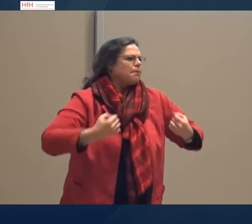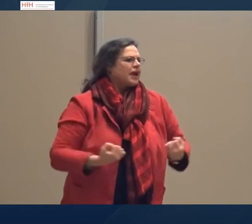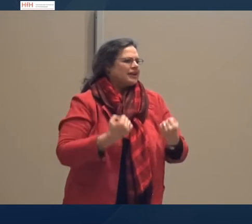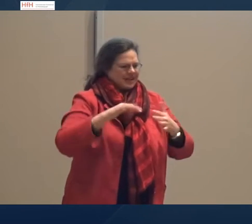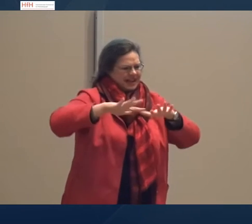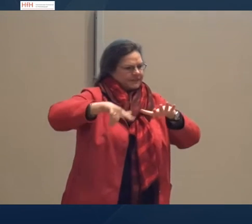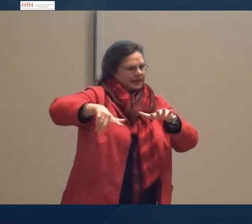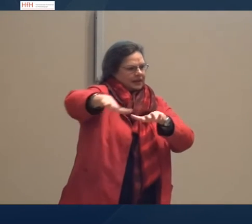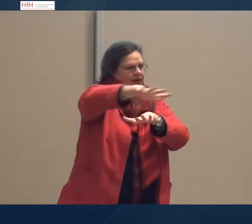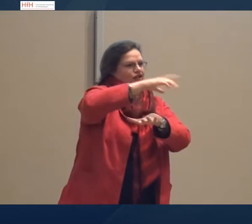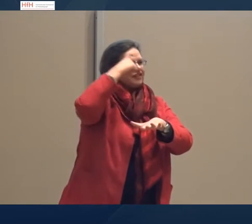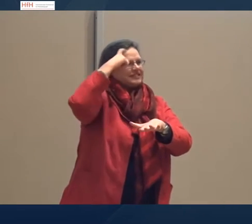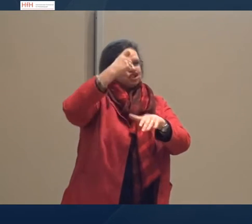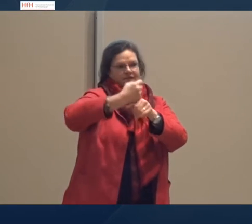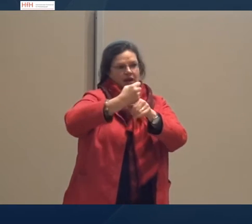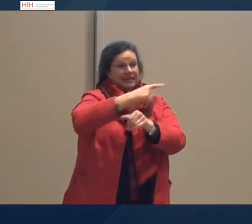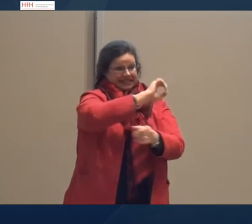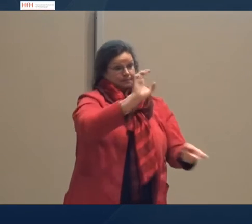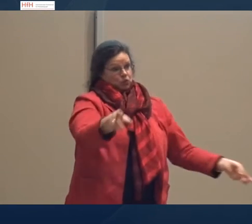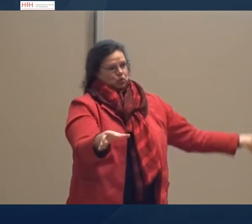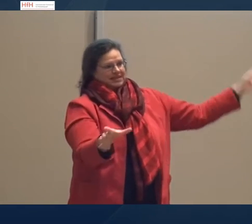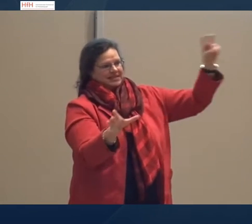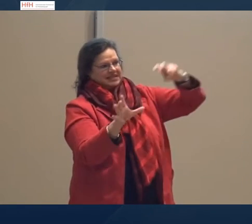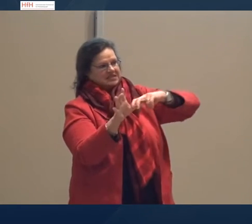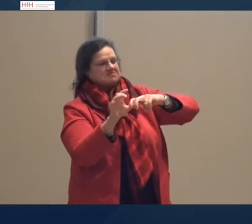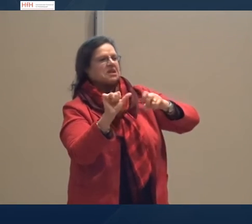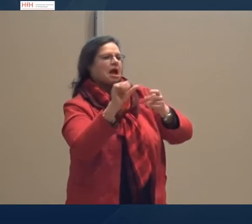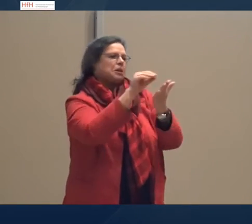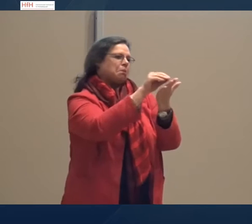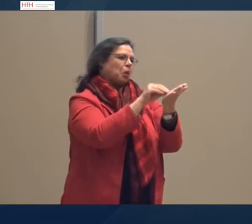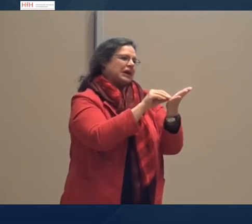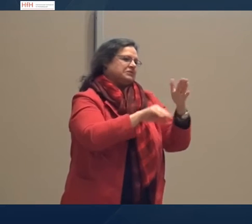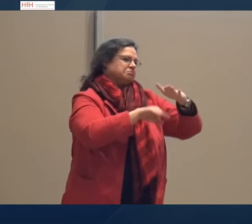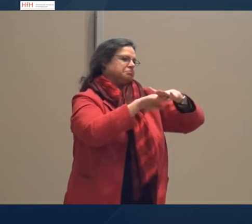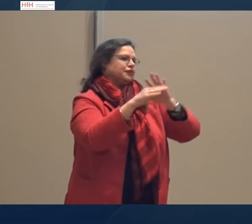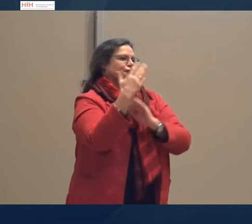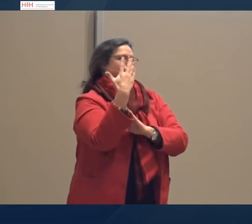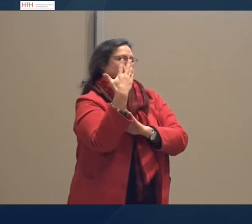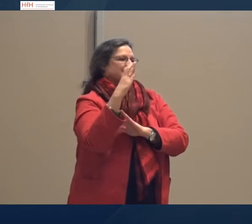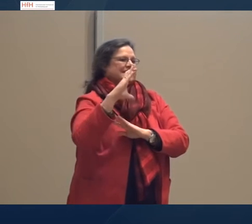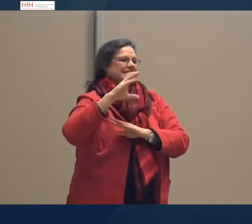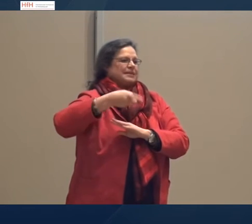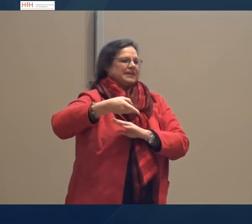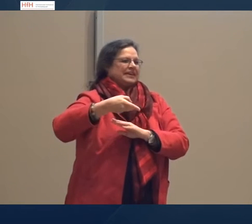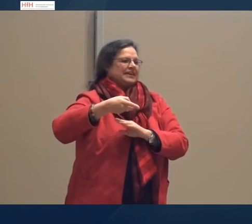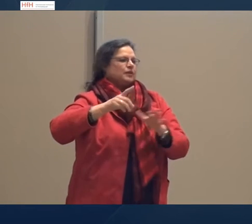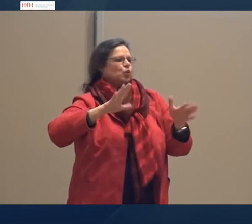eintauchen. Sie müssen lernen, wie man wissenschaftlich arbeitet. Dafür gibt es fünf CPs, sind ungefähr